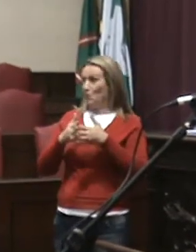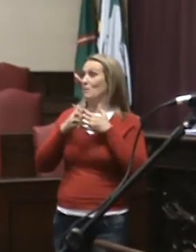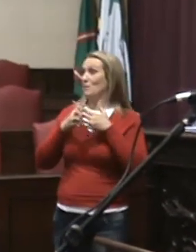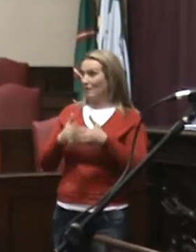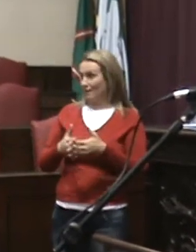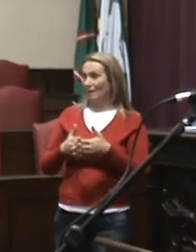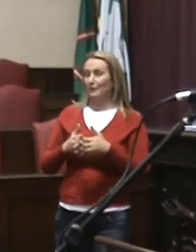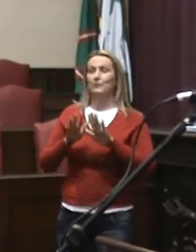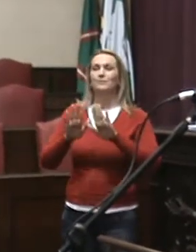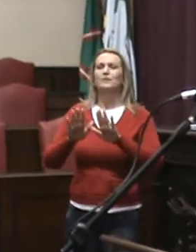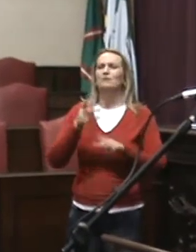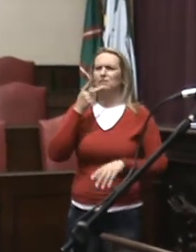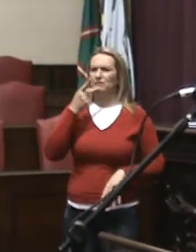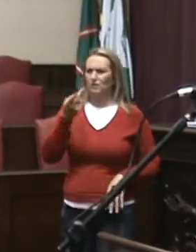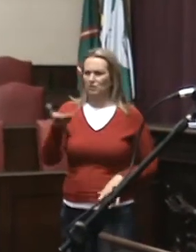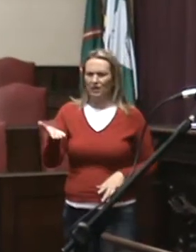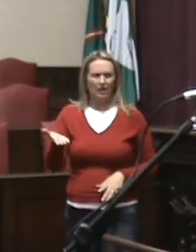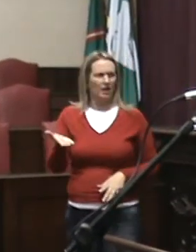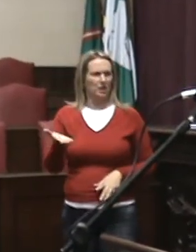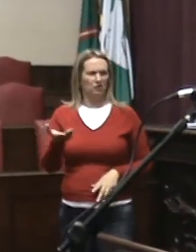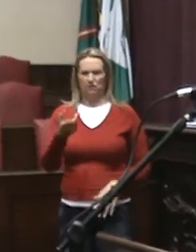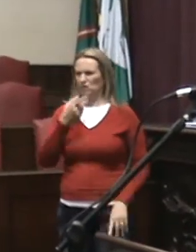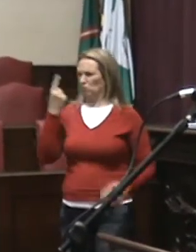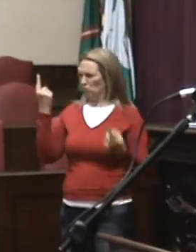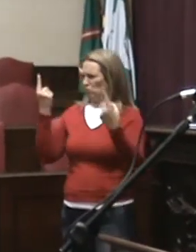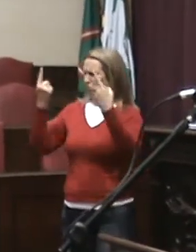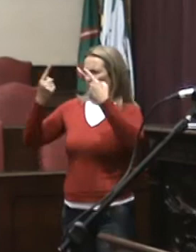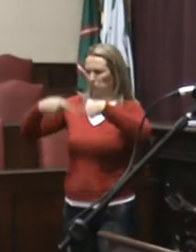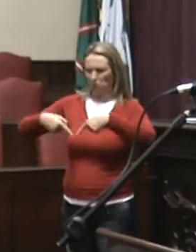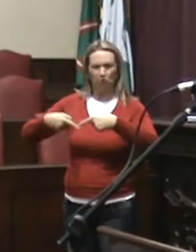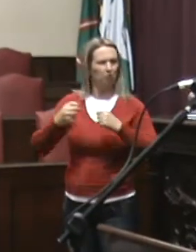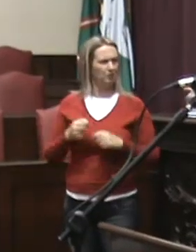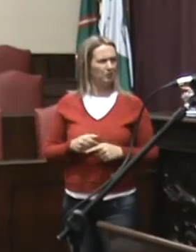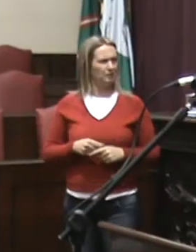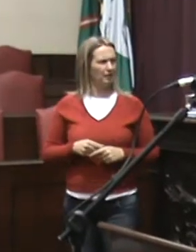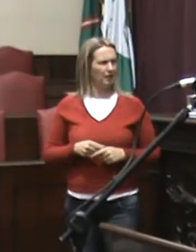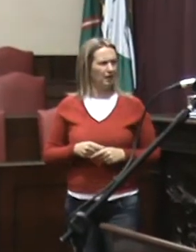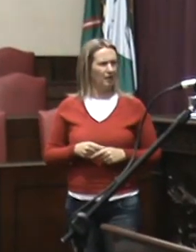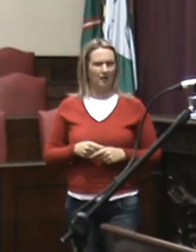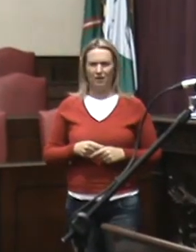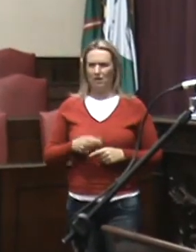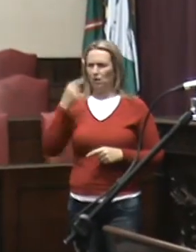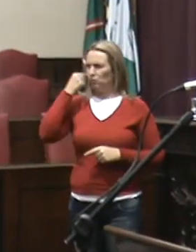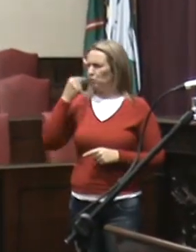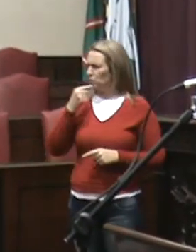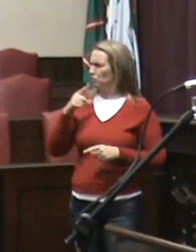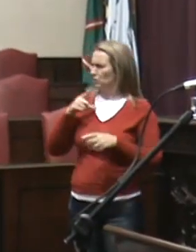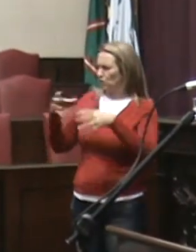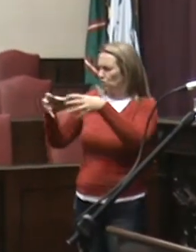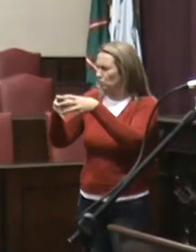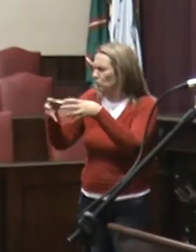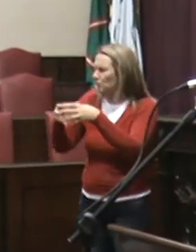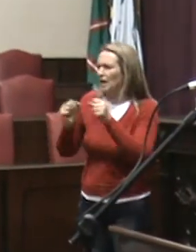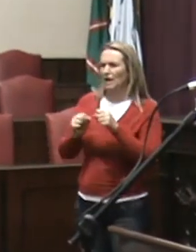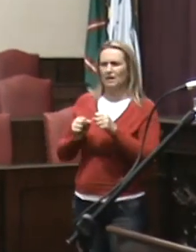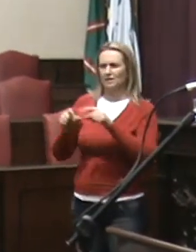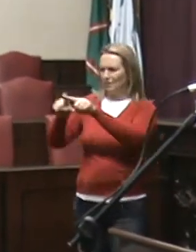têm o direito de ter os centros de culto à comunidade surda. Pelo contrário, eu sou defensor pleno disso. Como eu gosto de chorinho, de tocar